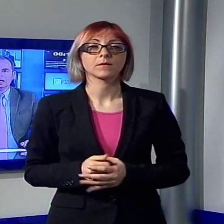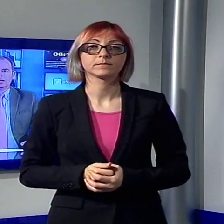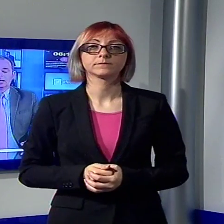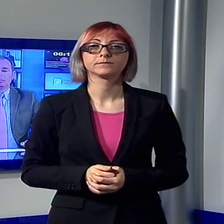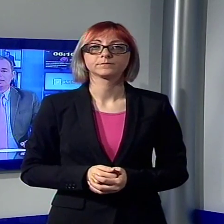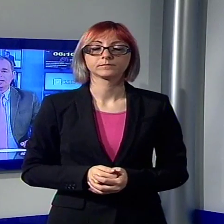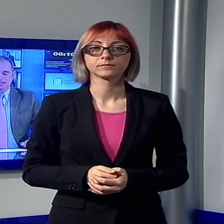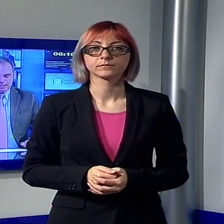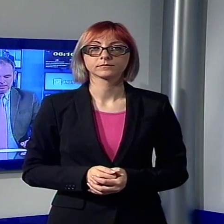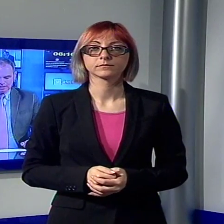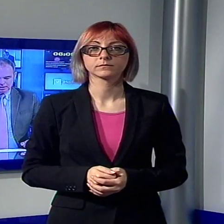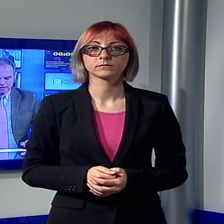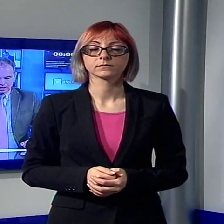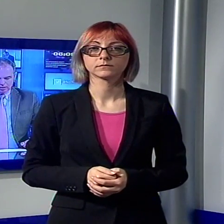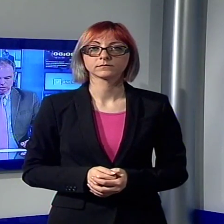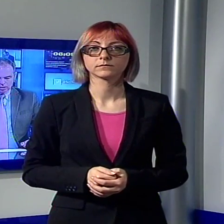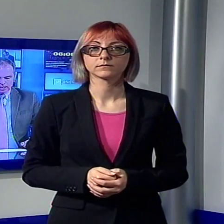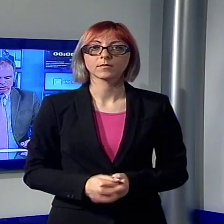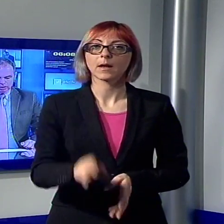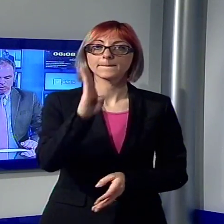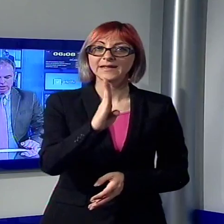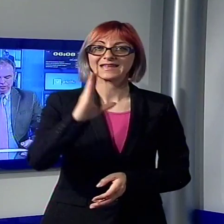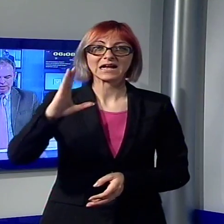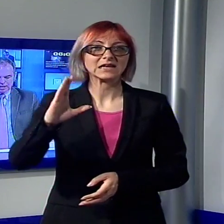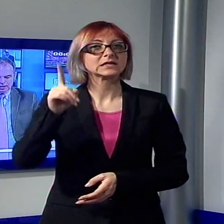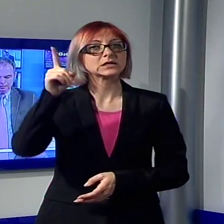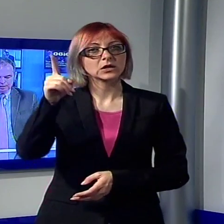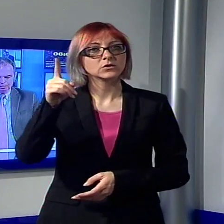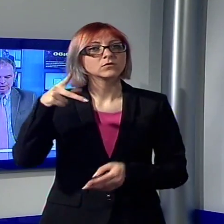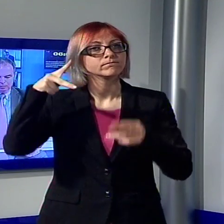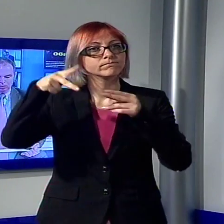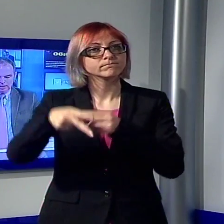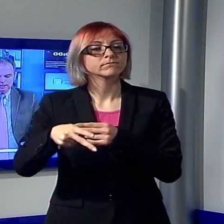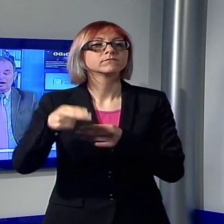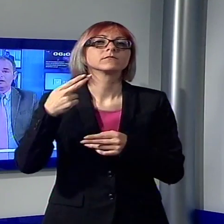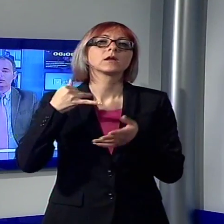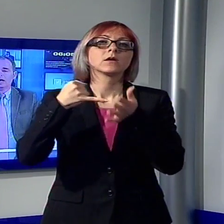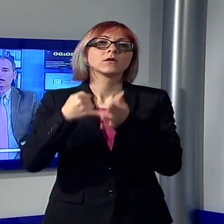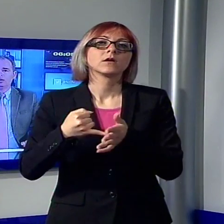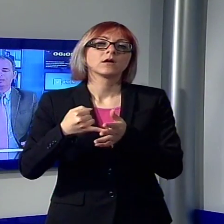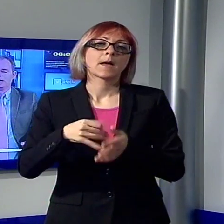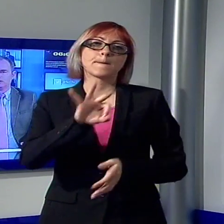Abbadia di Cantignano, la cerimonia finale per il premio letterario Carlo Piaggia.